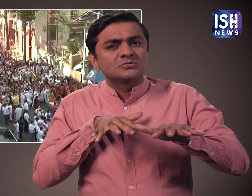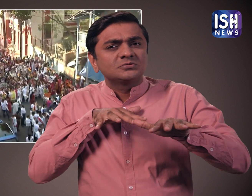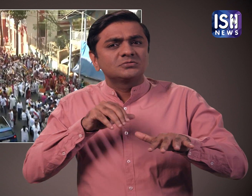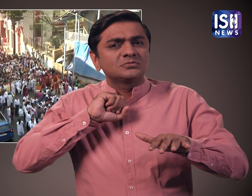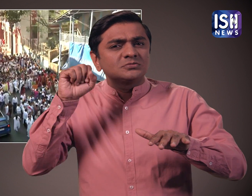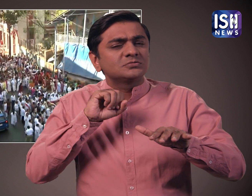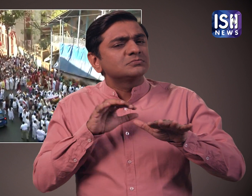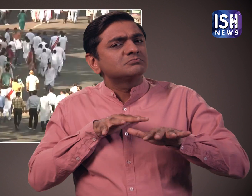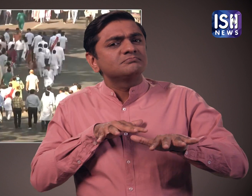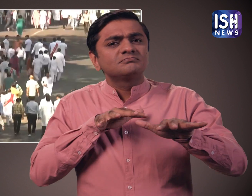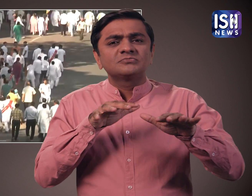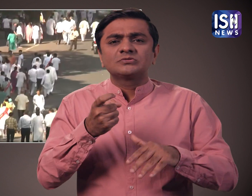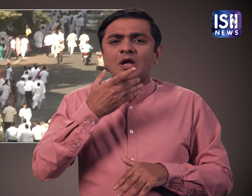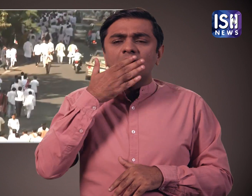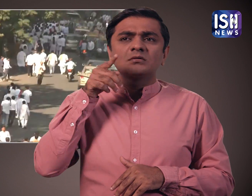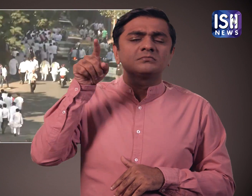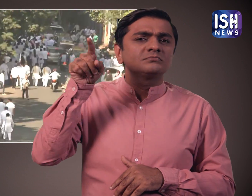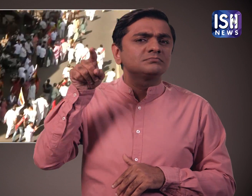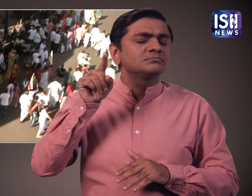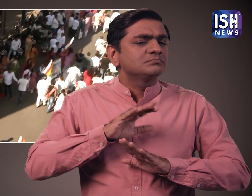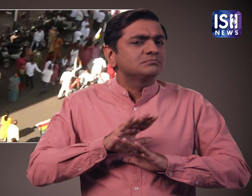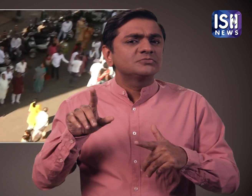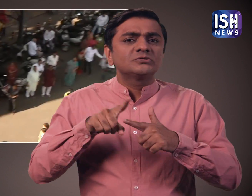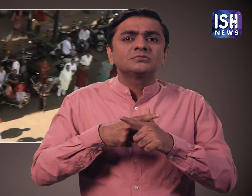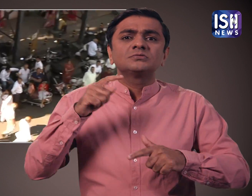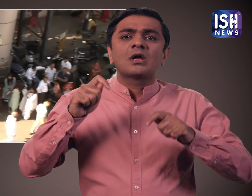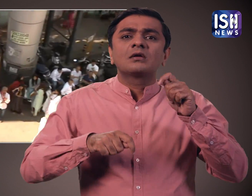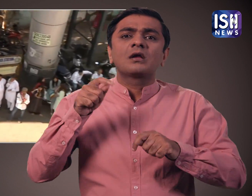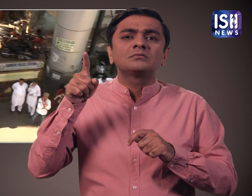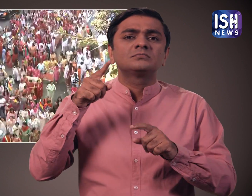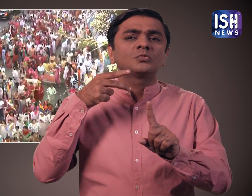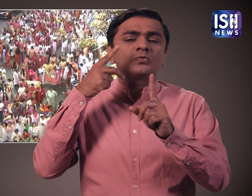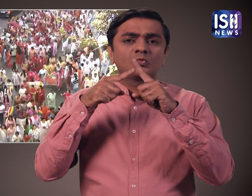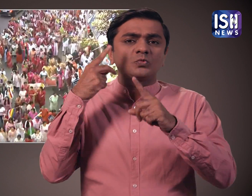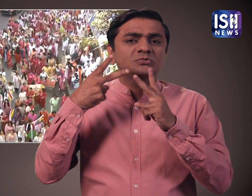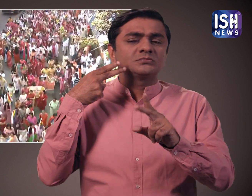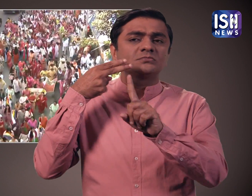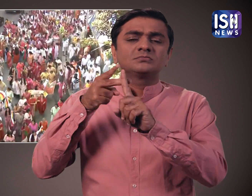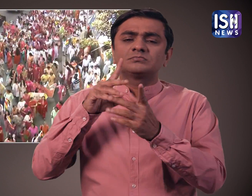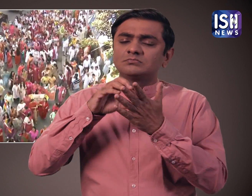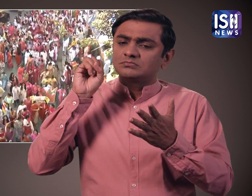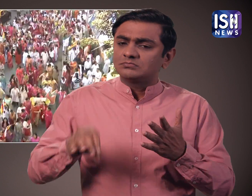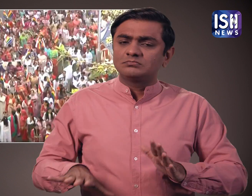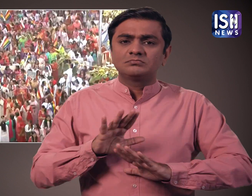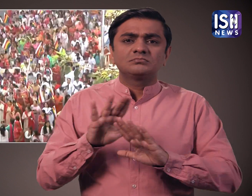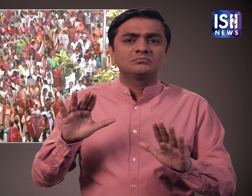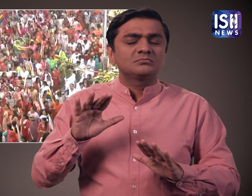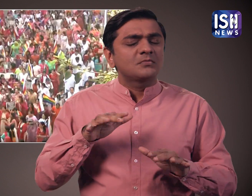पहमाने पर विरोध प्रदर्शन हुए थे।